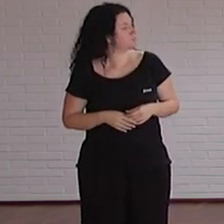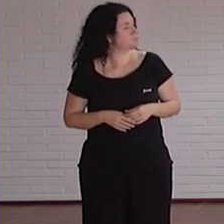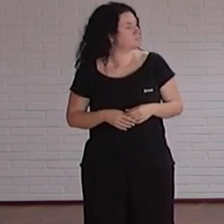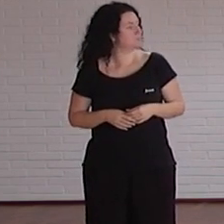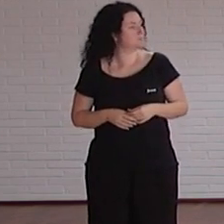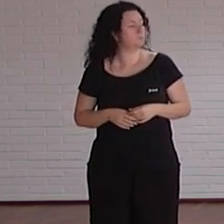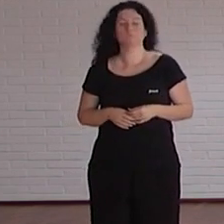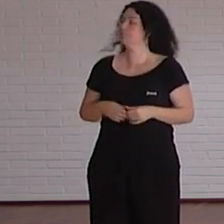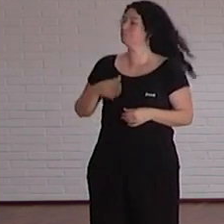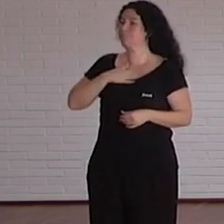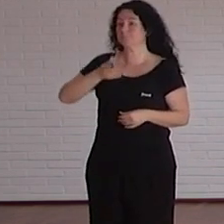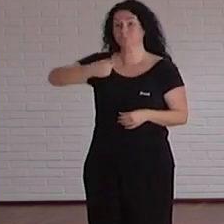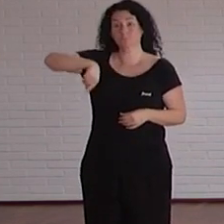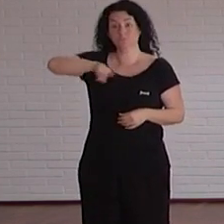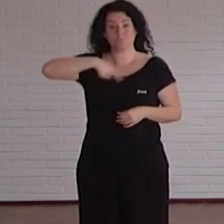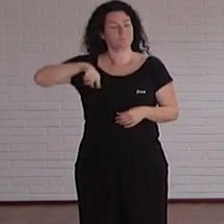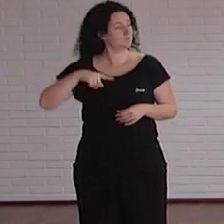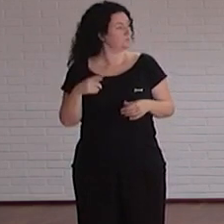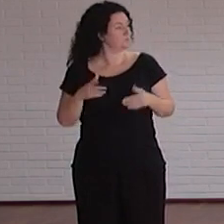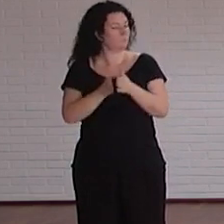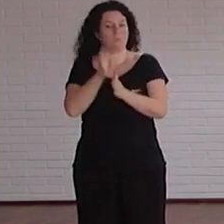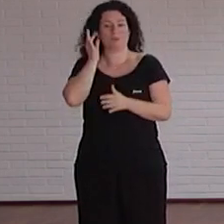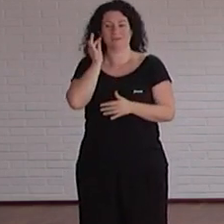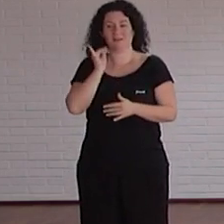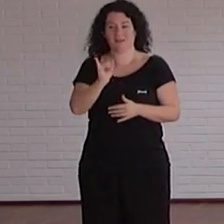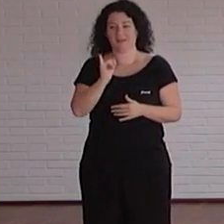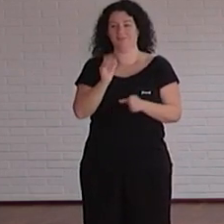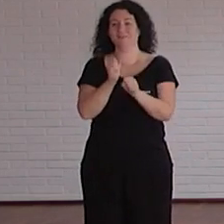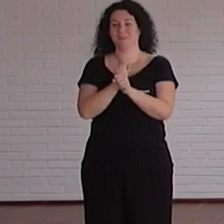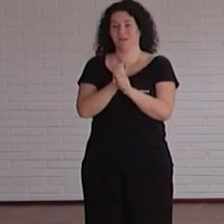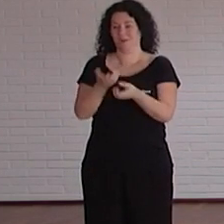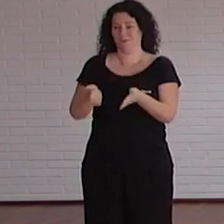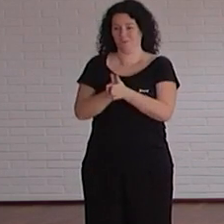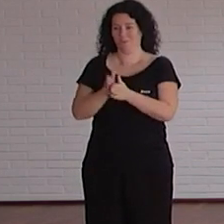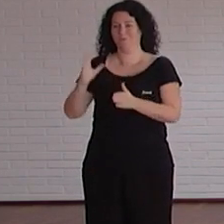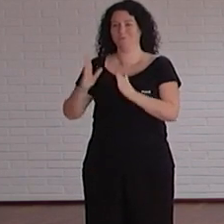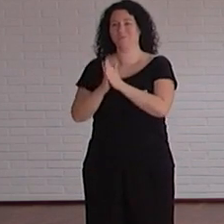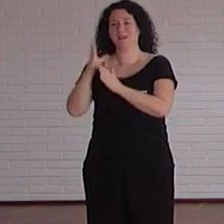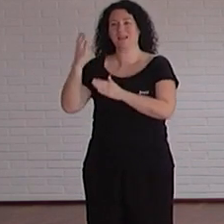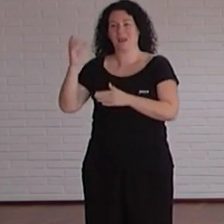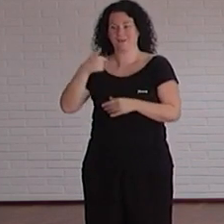Bueno para nosotros en económica bueno que está aquí mi compañera que estuvimos trabajando las dos Mari Carmen y yo